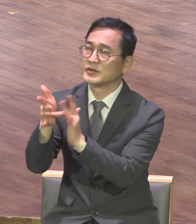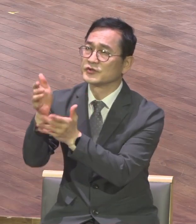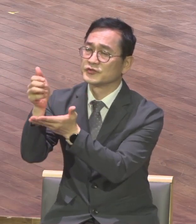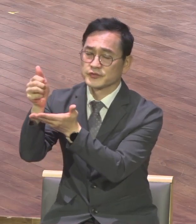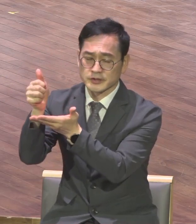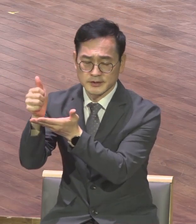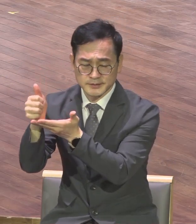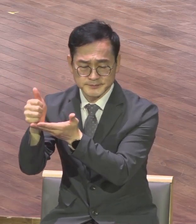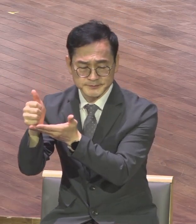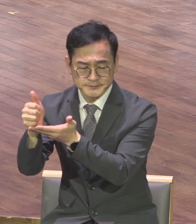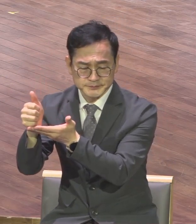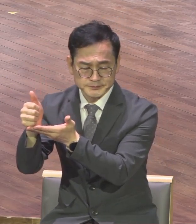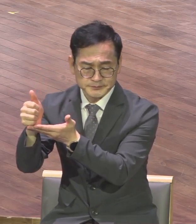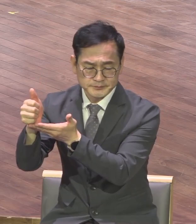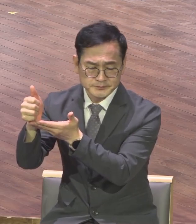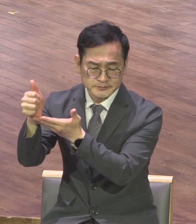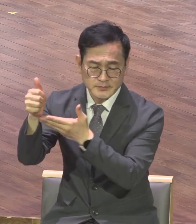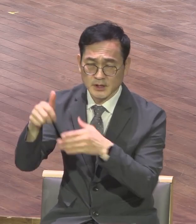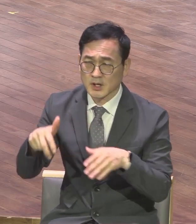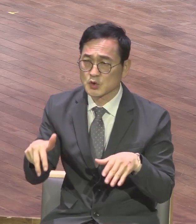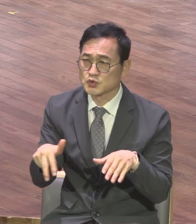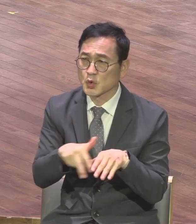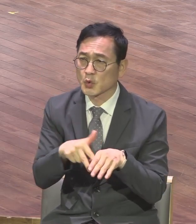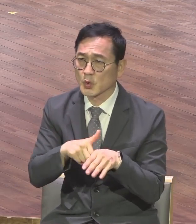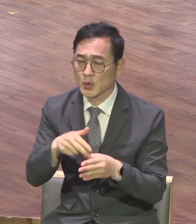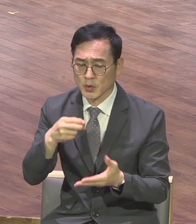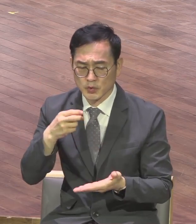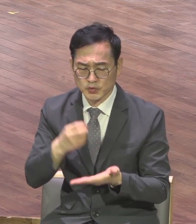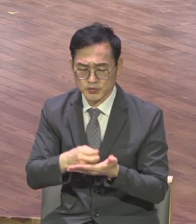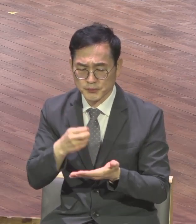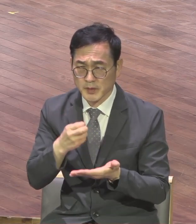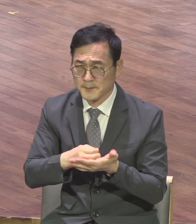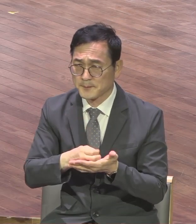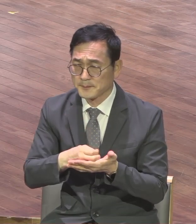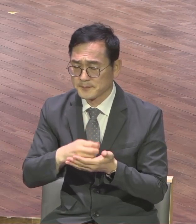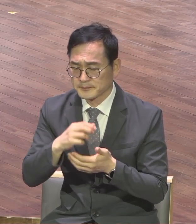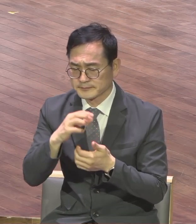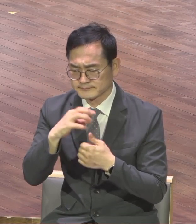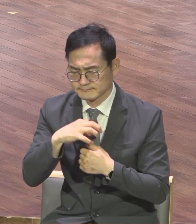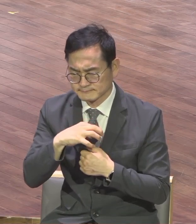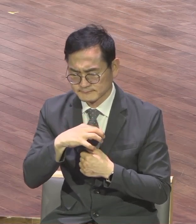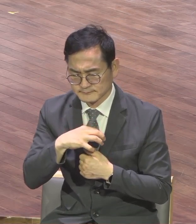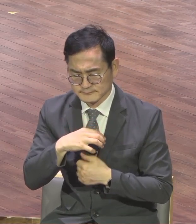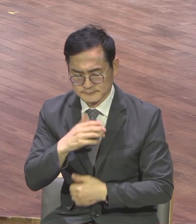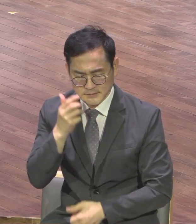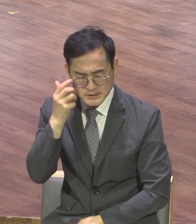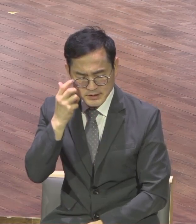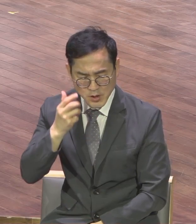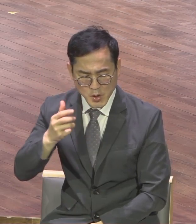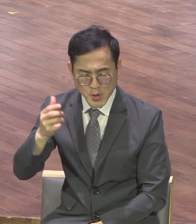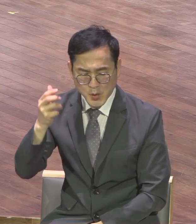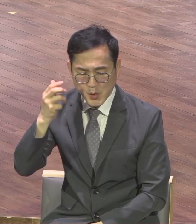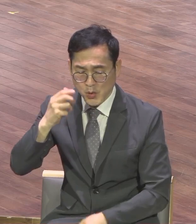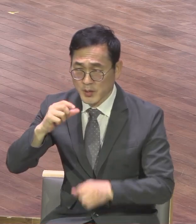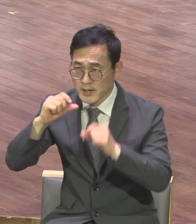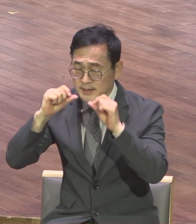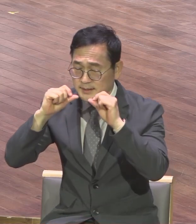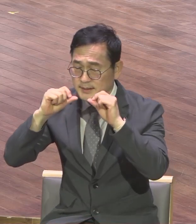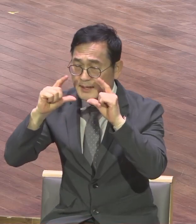종교와 율법에 갇힌 영혼을 깨우고 그의